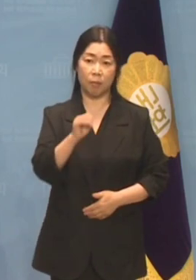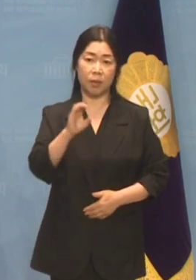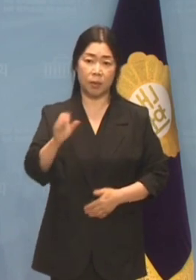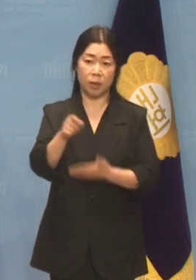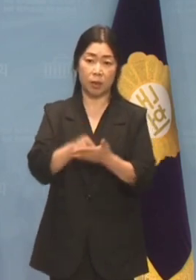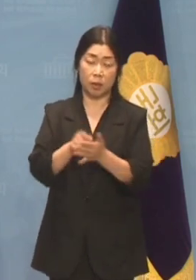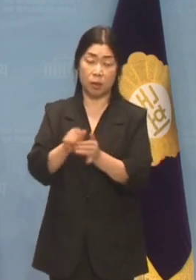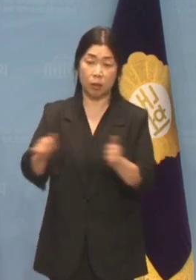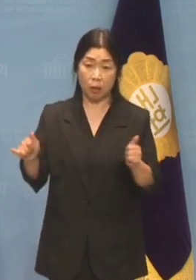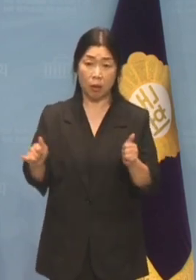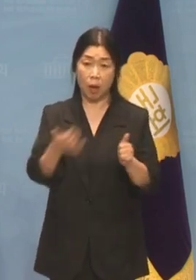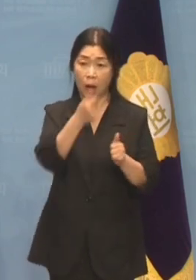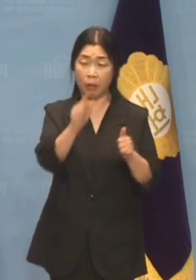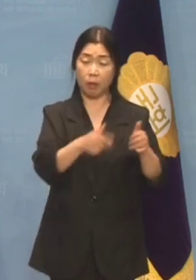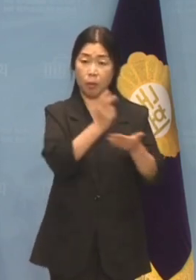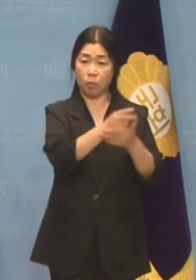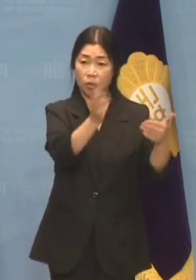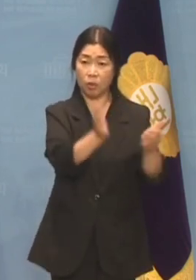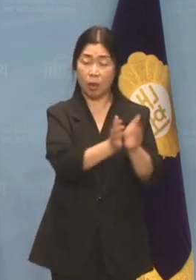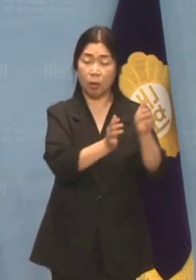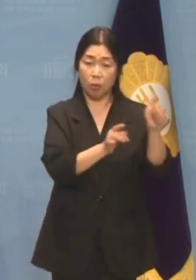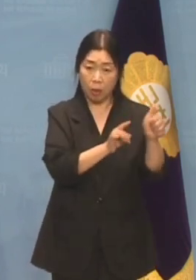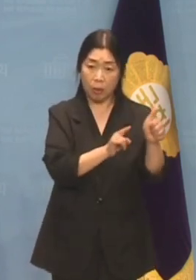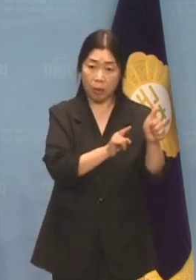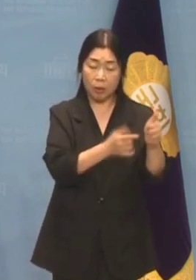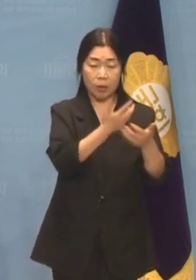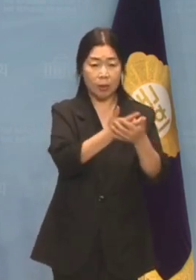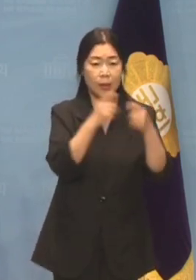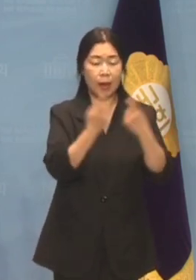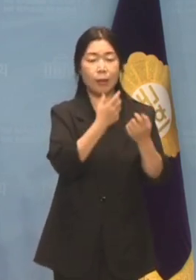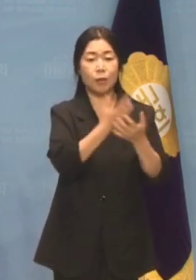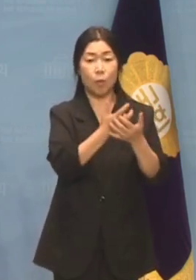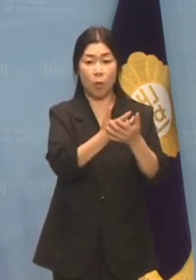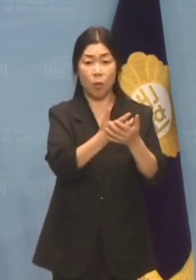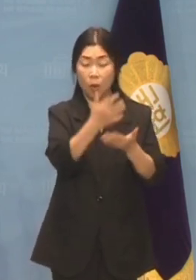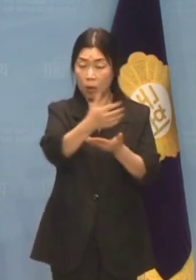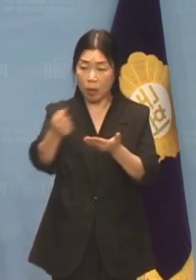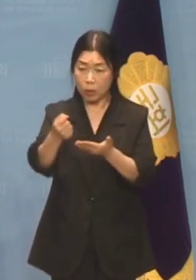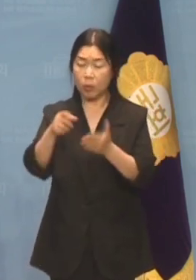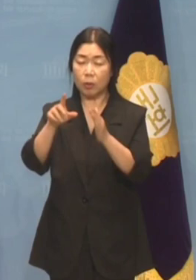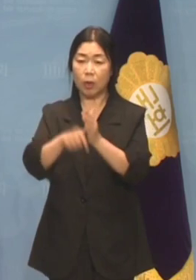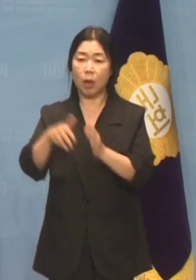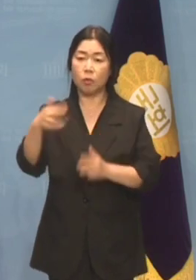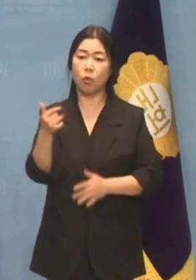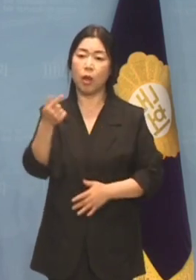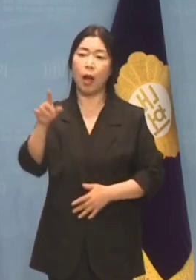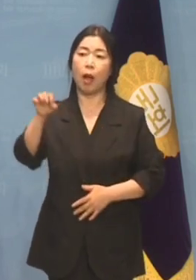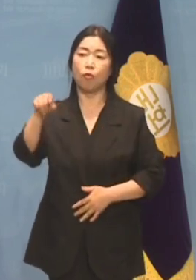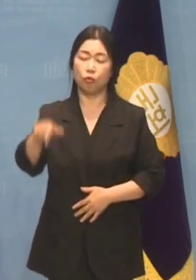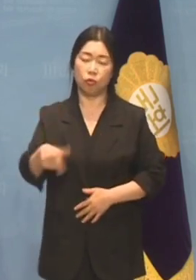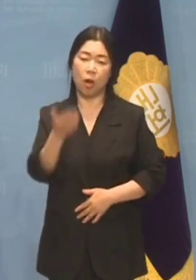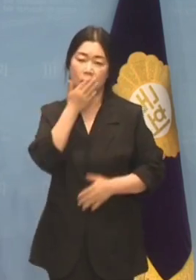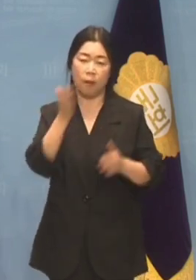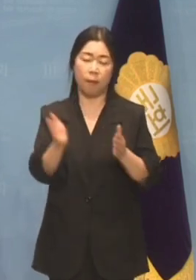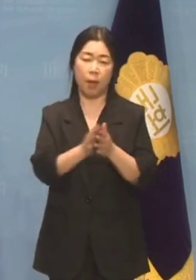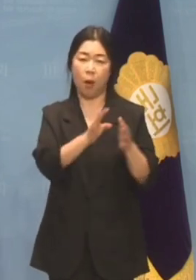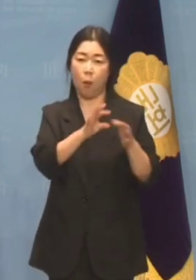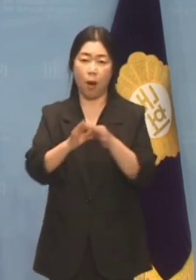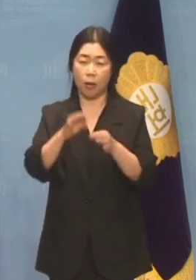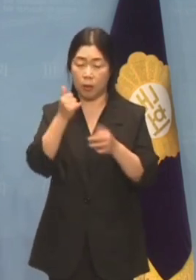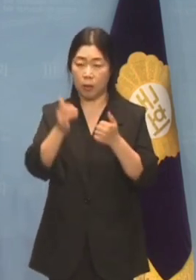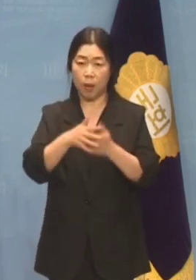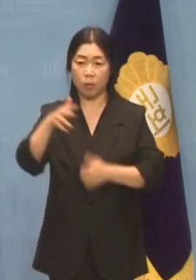기자가 한동훈 장관 인사청문자료를 입수하는 과정에서 최광욱 의원이 연루됐다며 최 의원